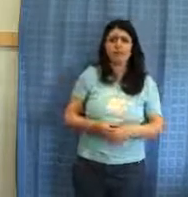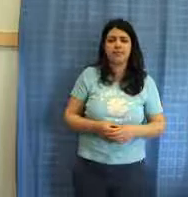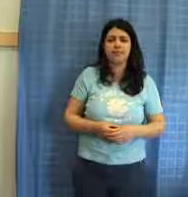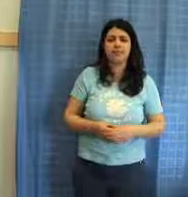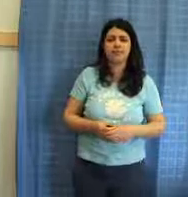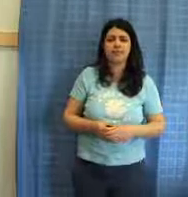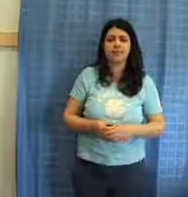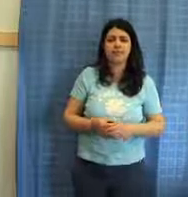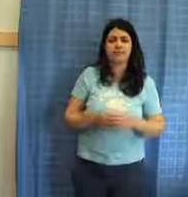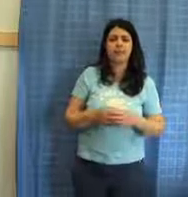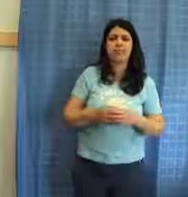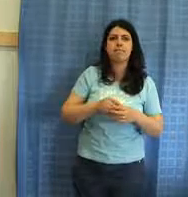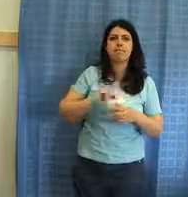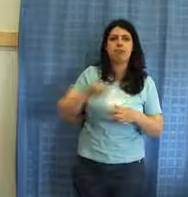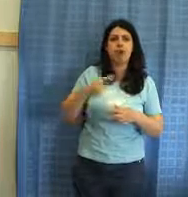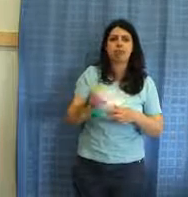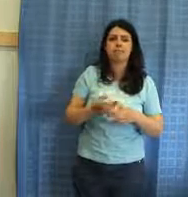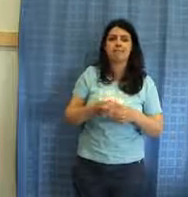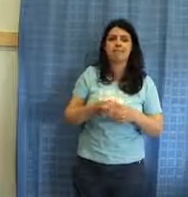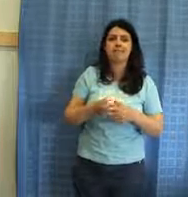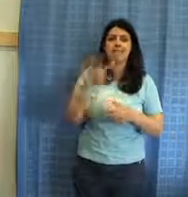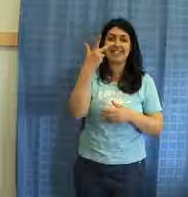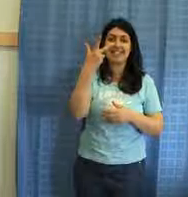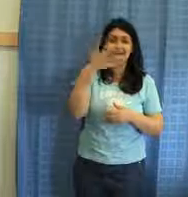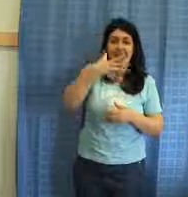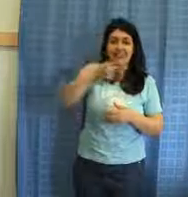le scorze di tralimoni tagliate a piccole strisce.